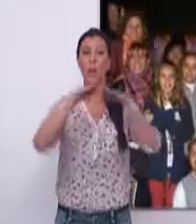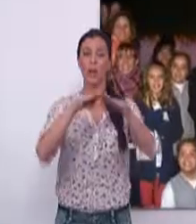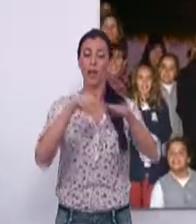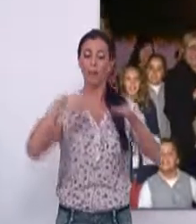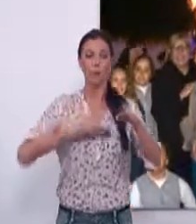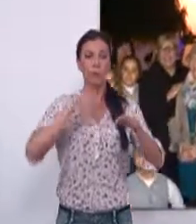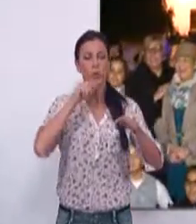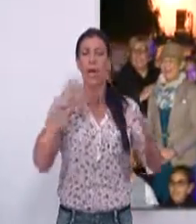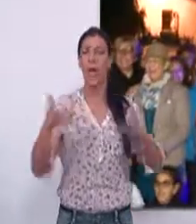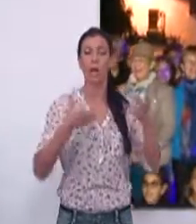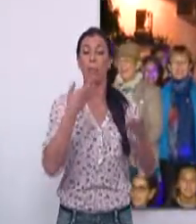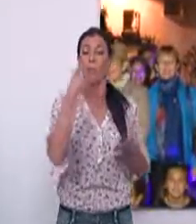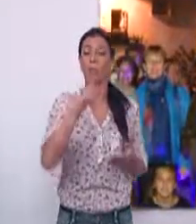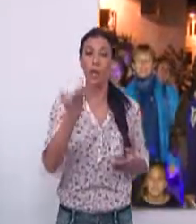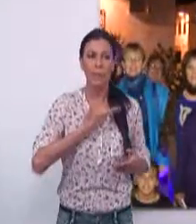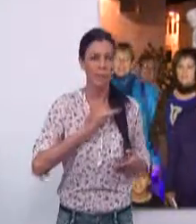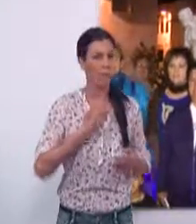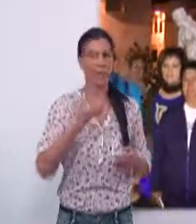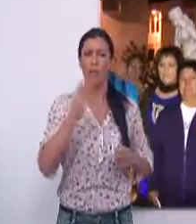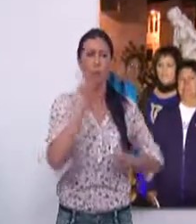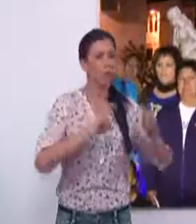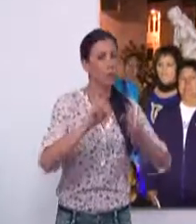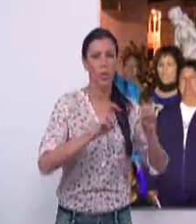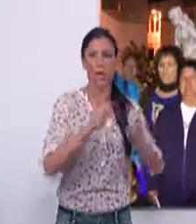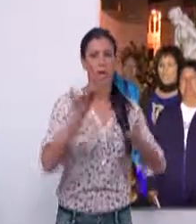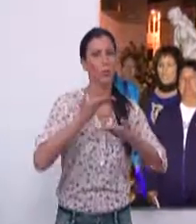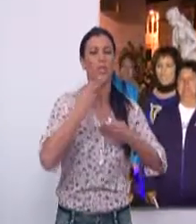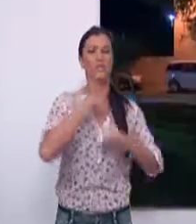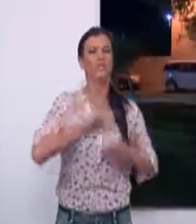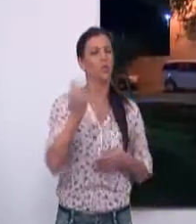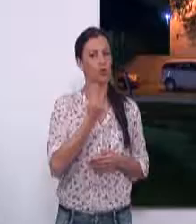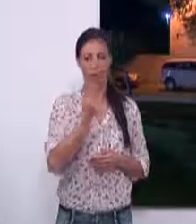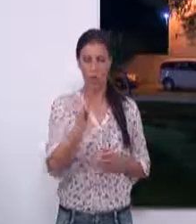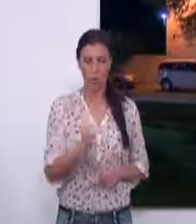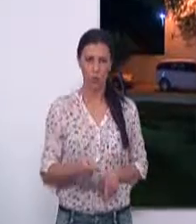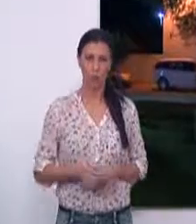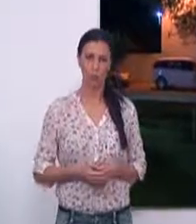animó a las víctimas que recurran y pidan ayuda y que no se sientan solas.